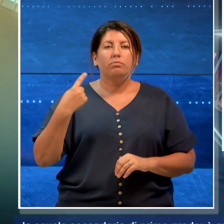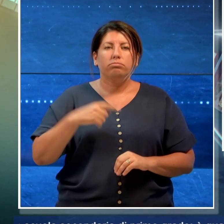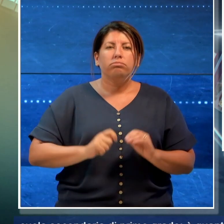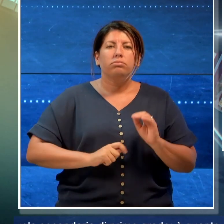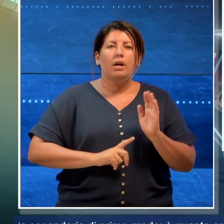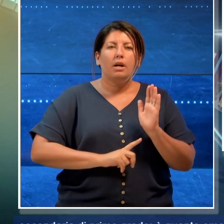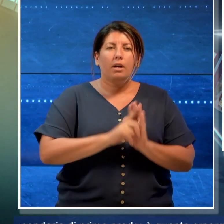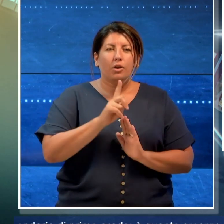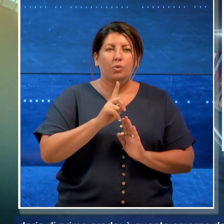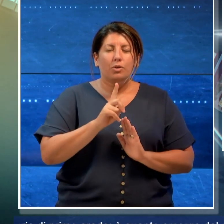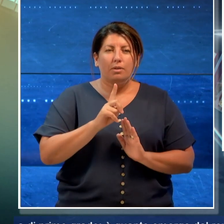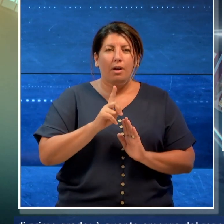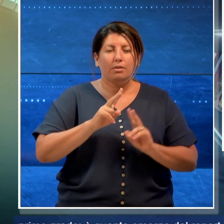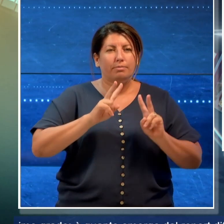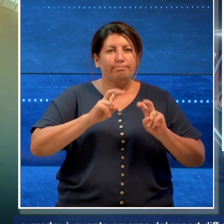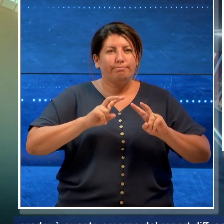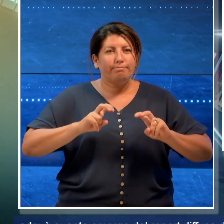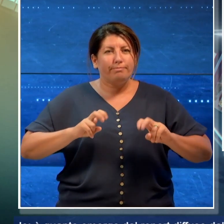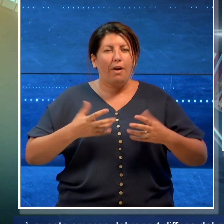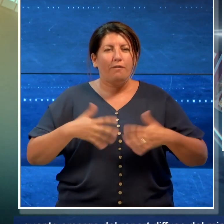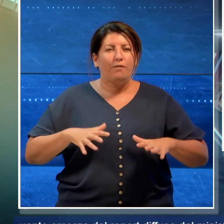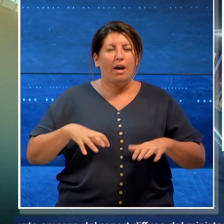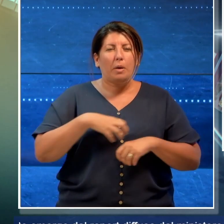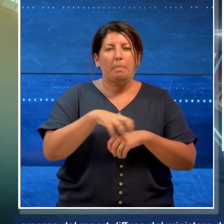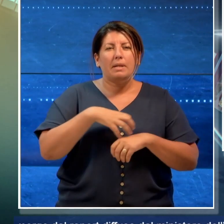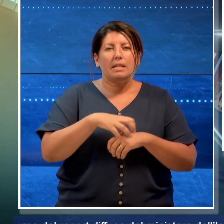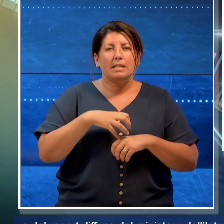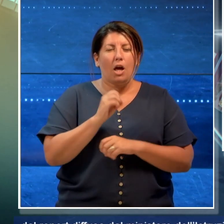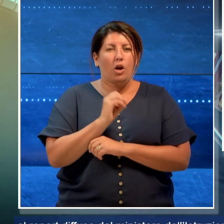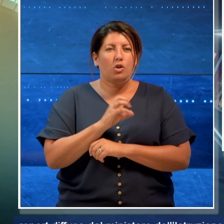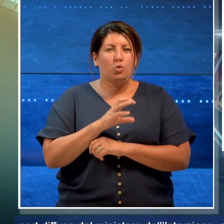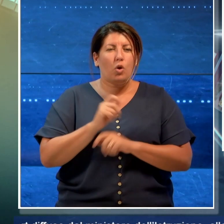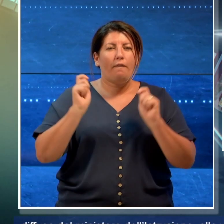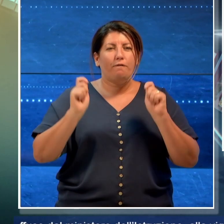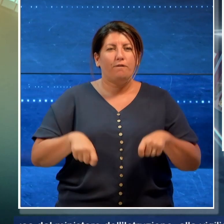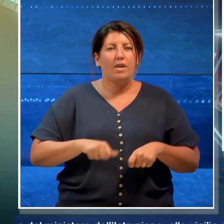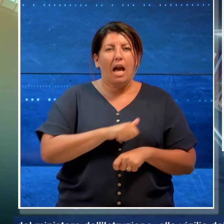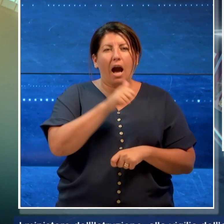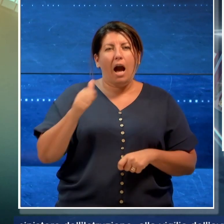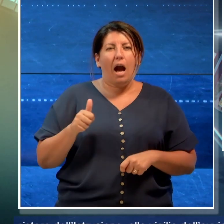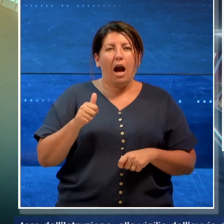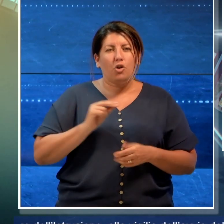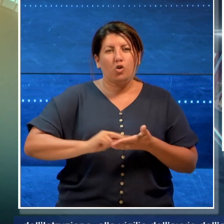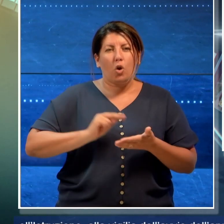Ministero dell'Istruzione alla vigilia dell'avvio dell'anno scolastico 2024